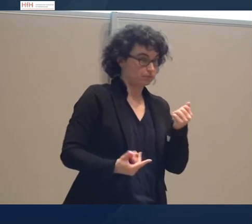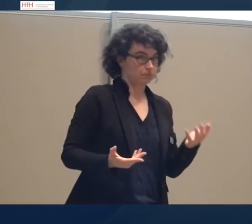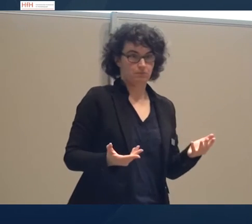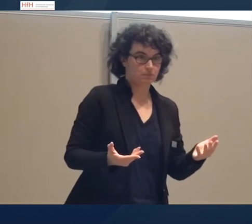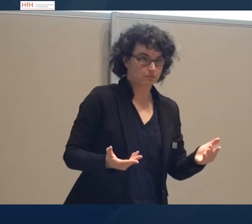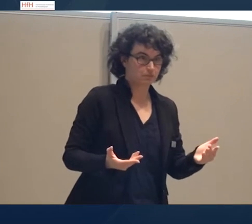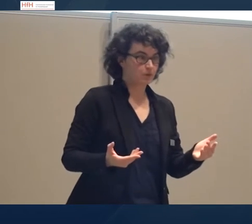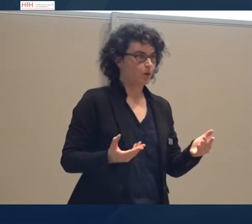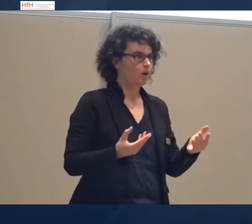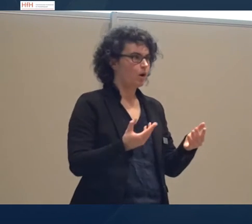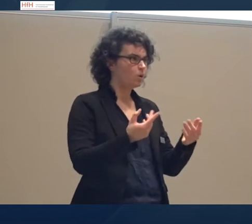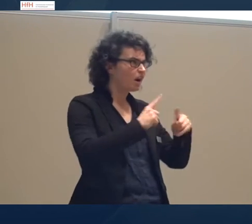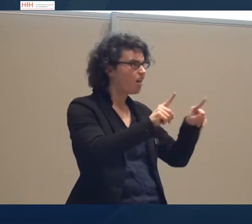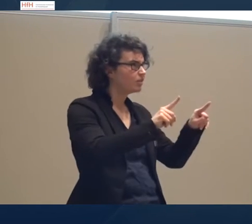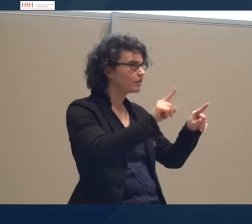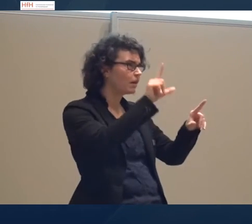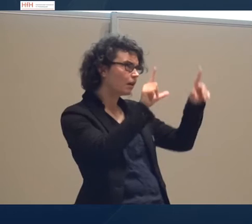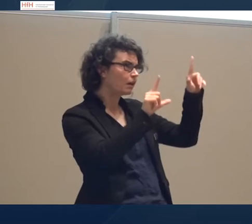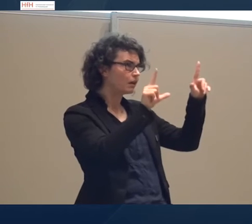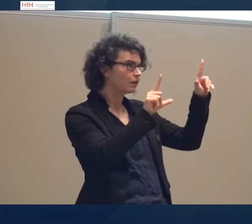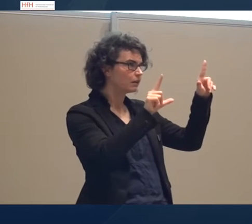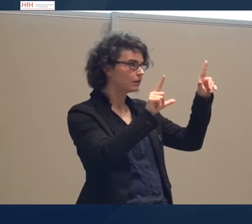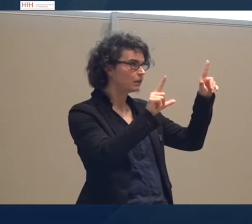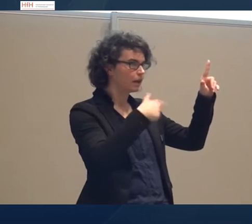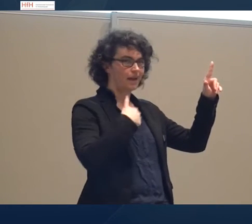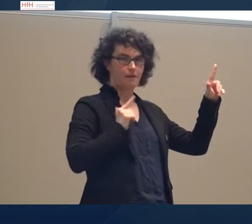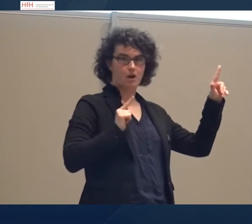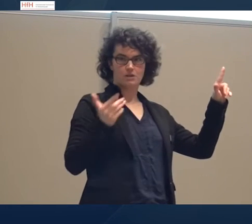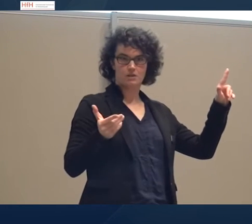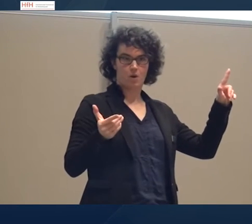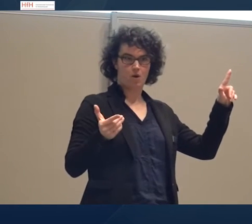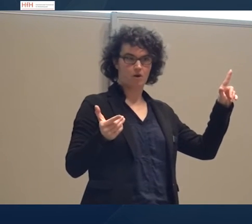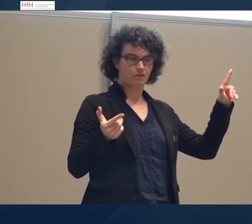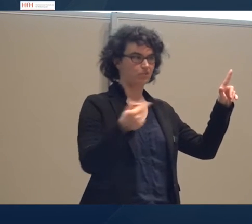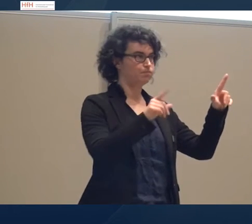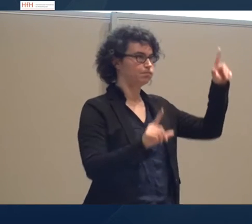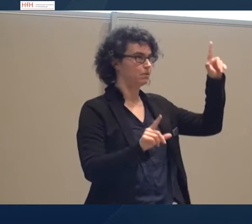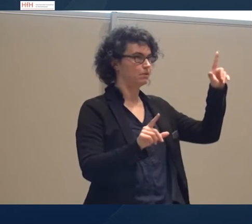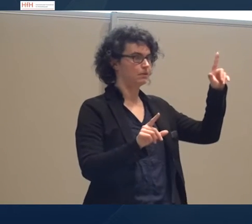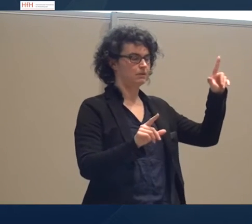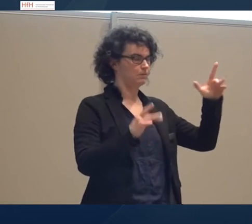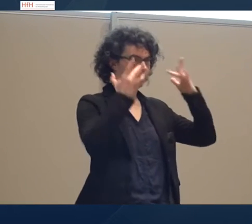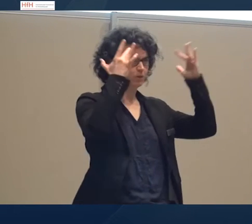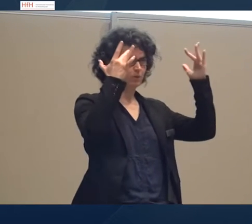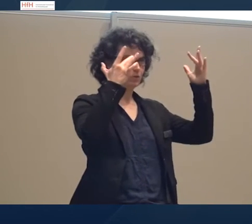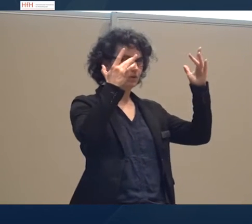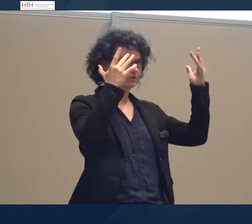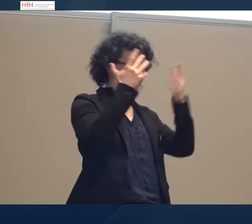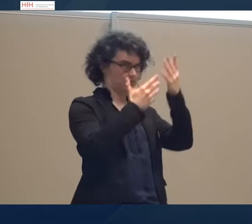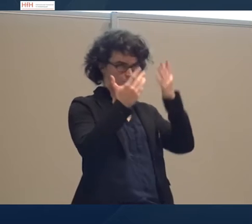anders ist als erwartet in diesem kulturellen Rahmen, dann irritiert uns das zu